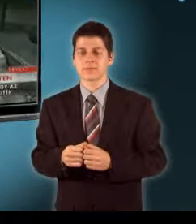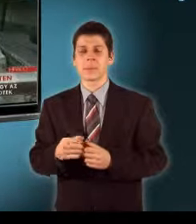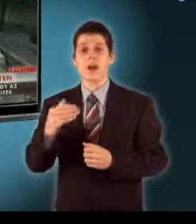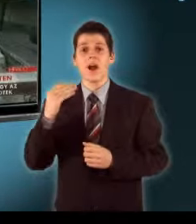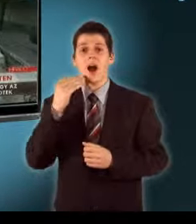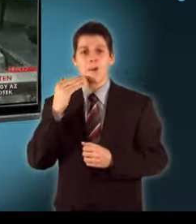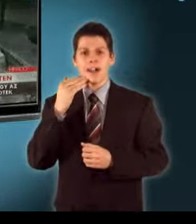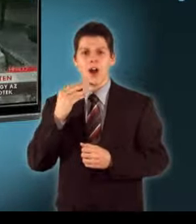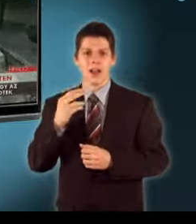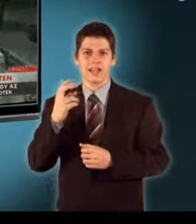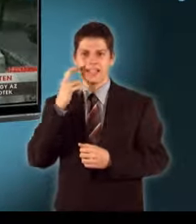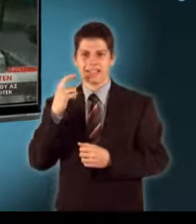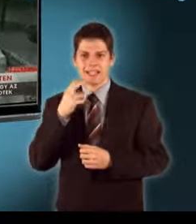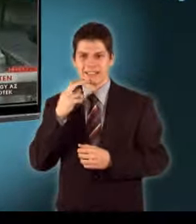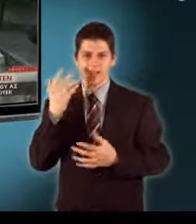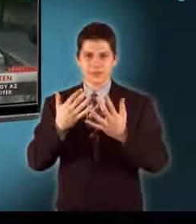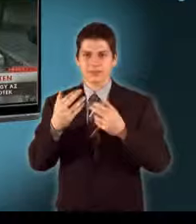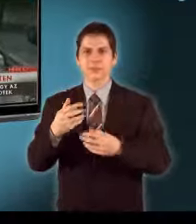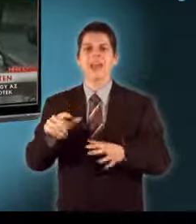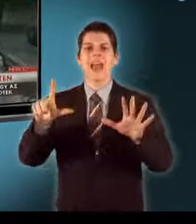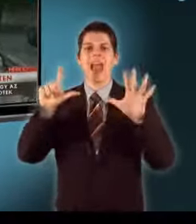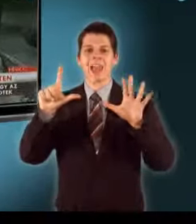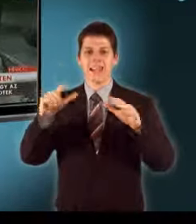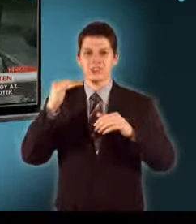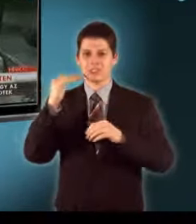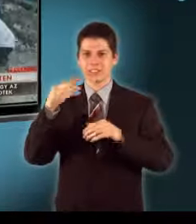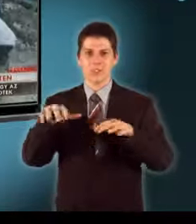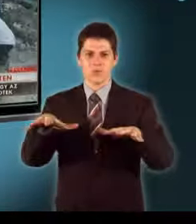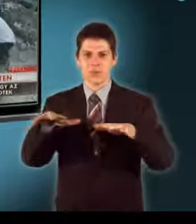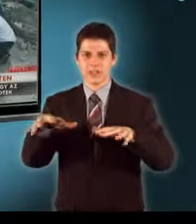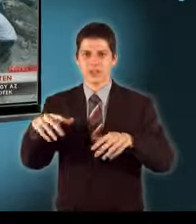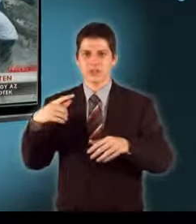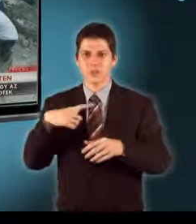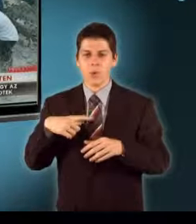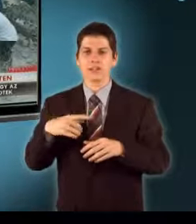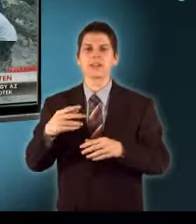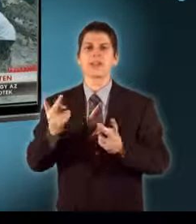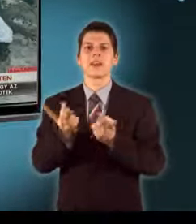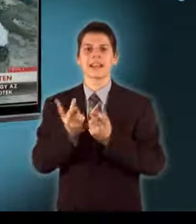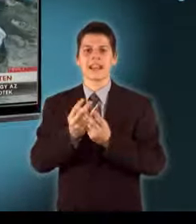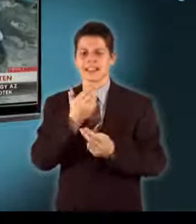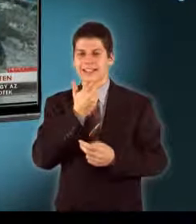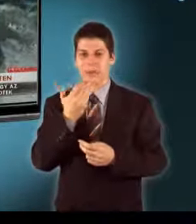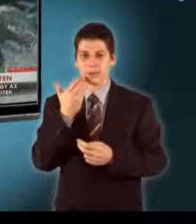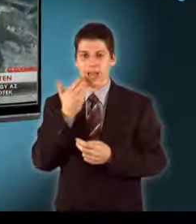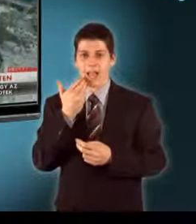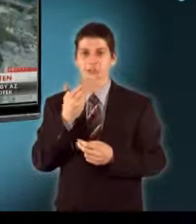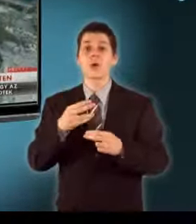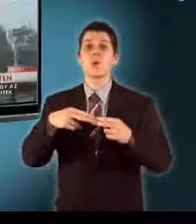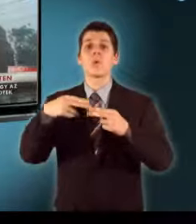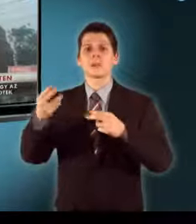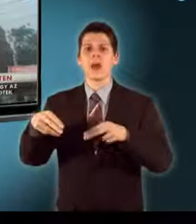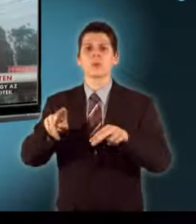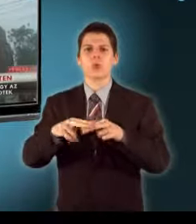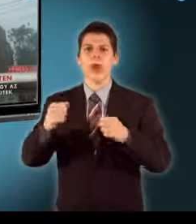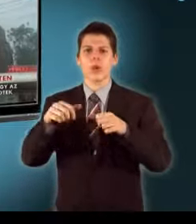Az amerikai föltani intézet a Richter-skála szerinti hetes erősségű rengést észlelt helyi idő szerint kedden délután Amelyet